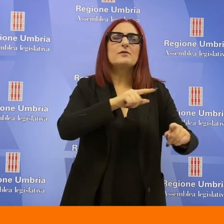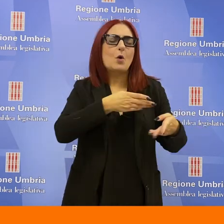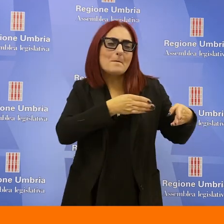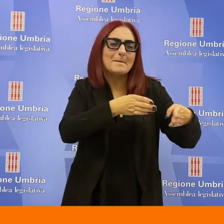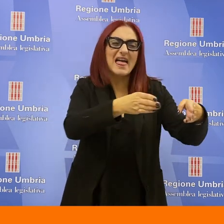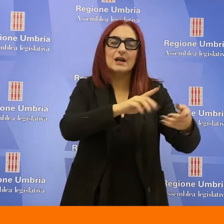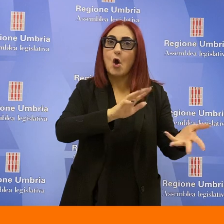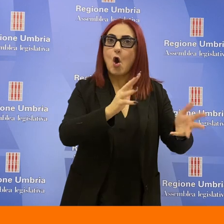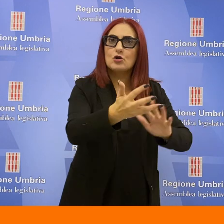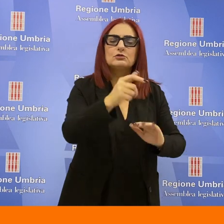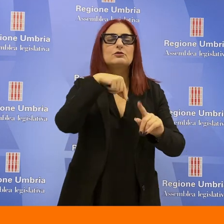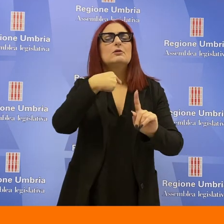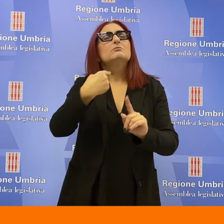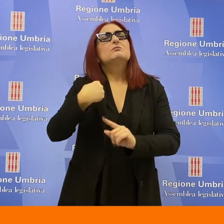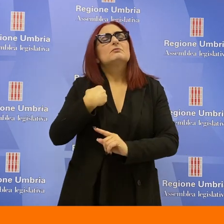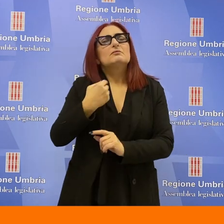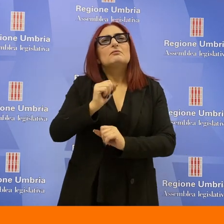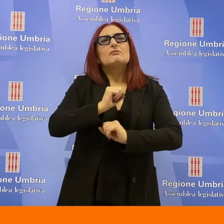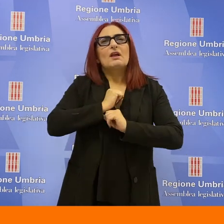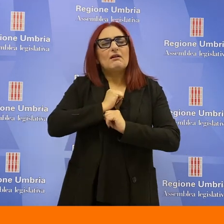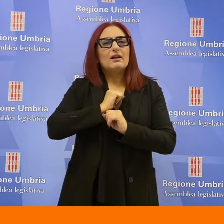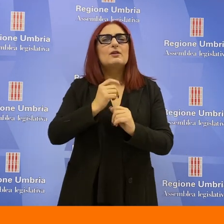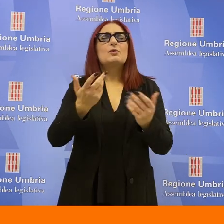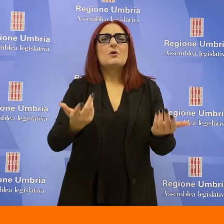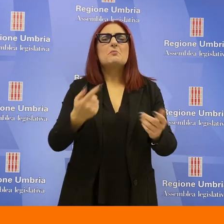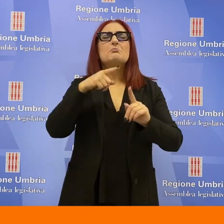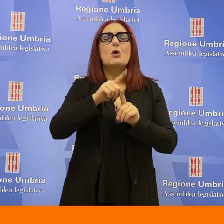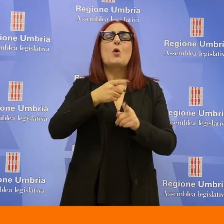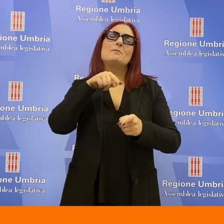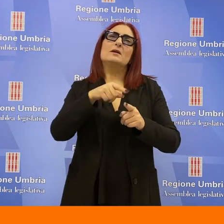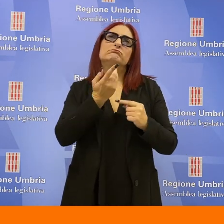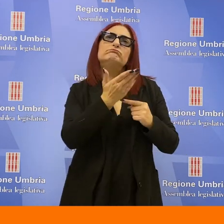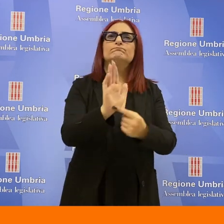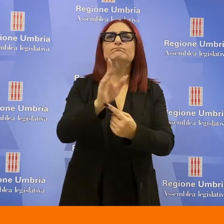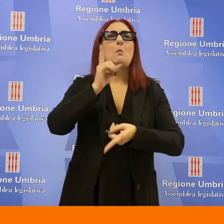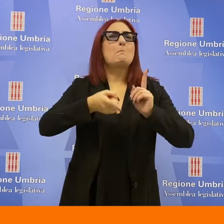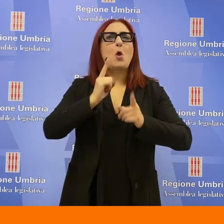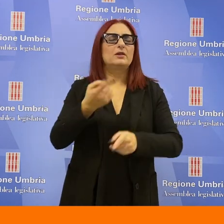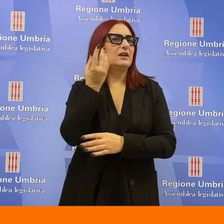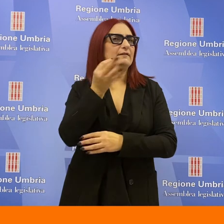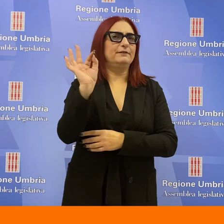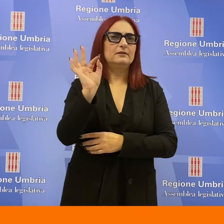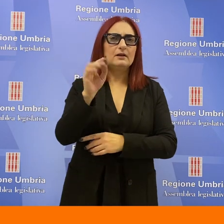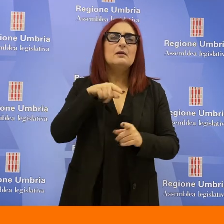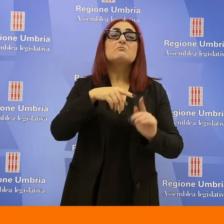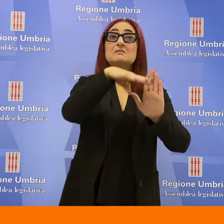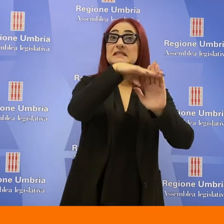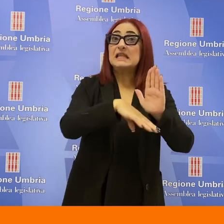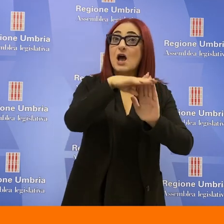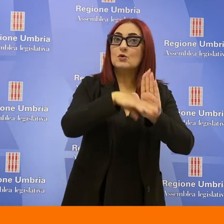Commissione che ha guidato questo percorso, io credo che sia un atto di grande e bella politica. Peraltro lo Statuto è stato